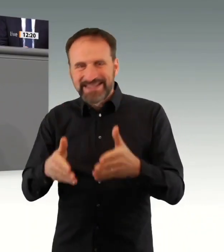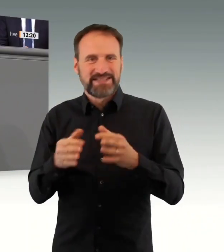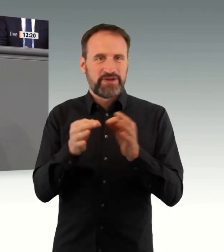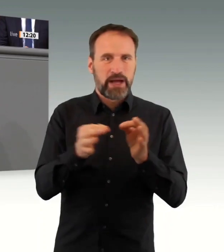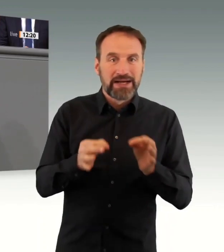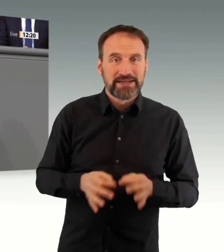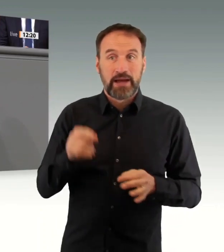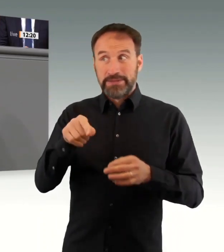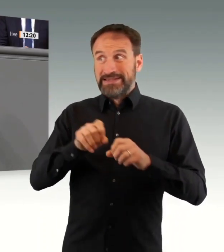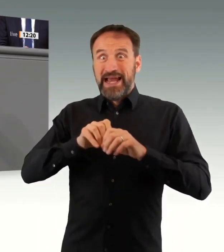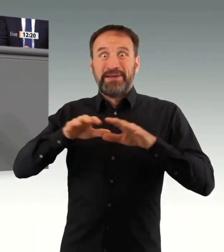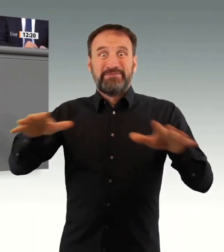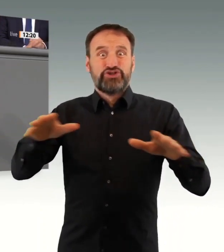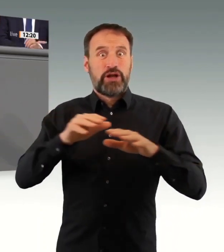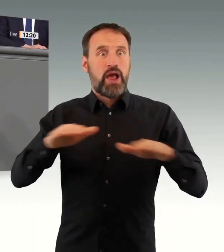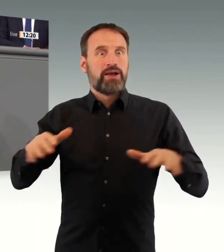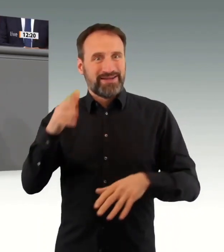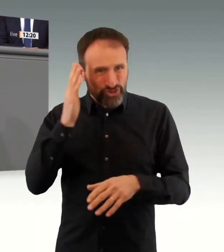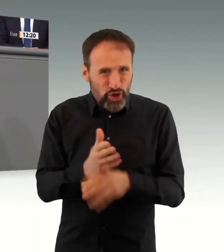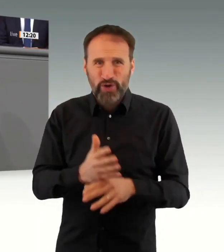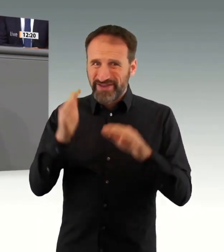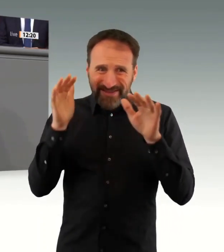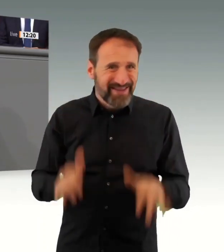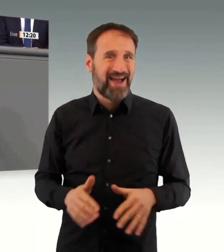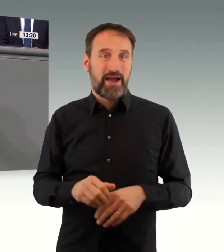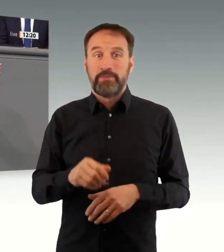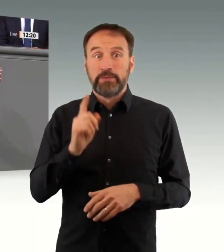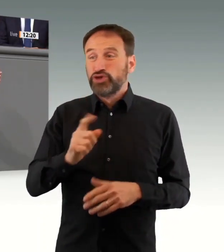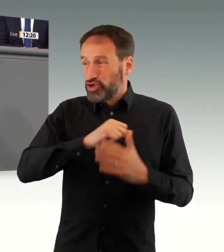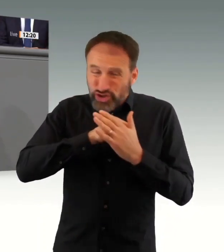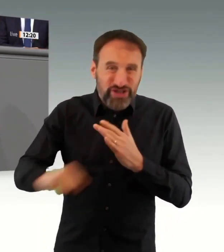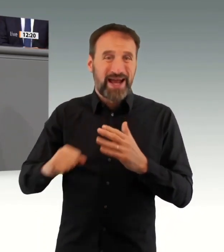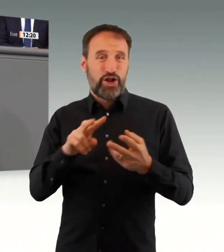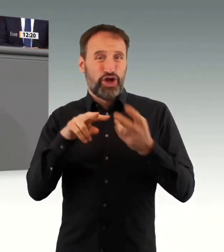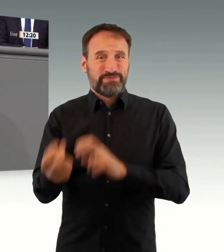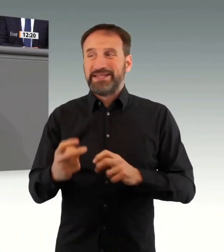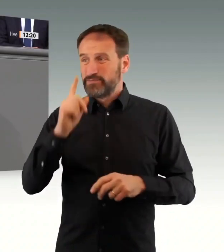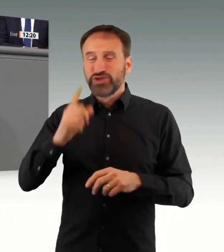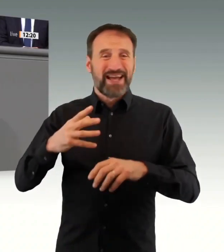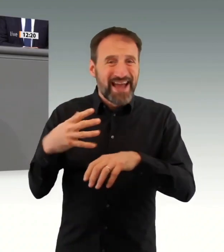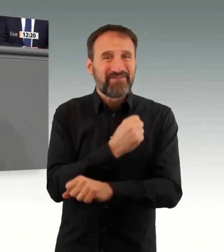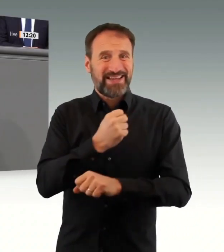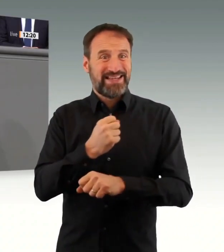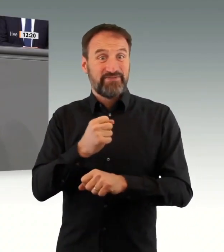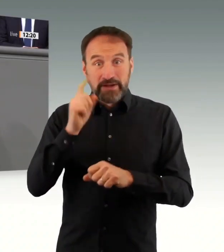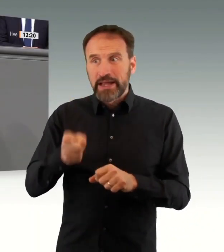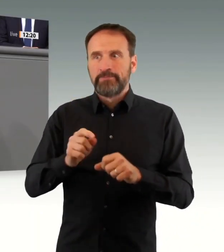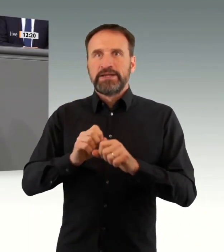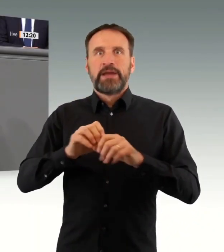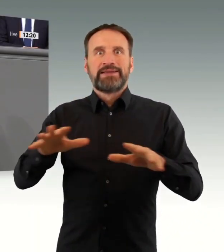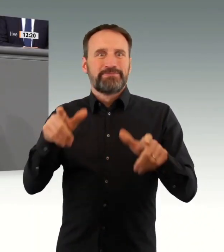selber geschaffen haben, mit drei rechtlichen Infektionslagen, die alte, die befristet weiter gilt, bislang bis zum 15.